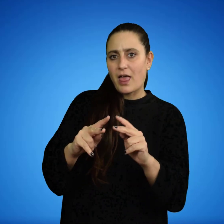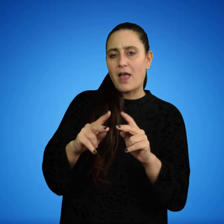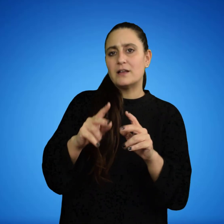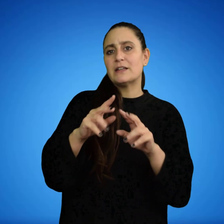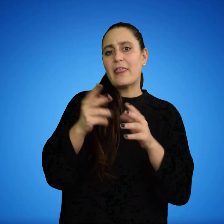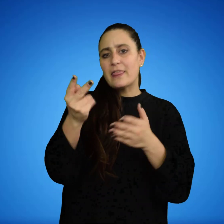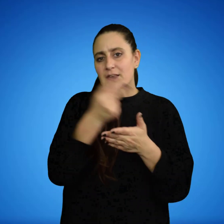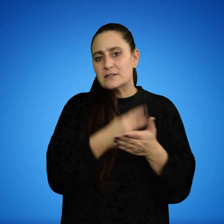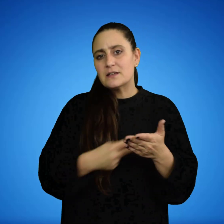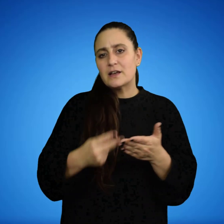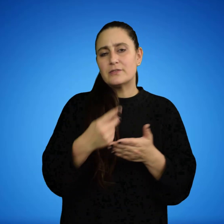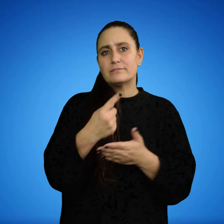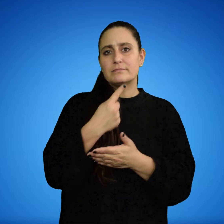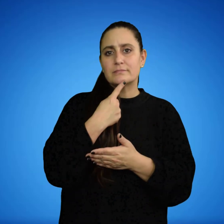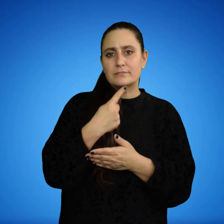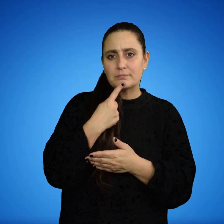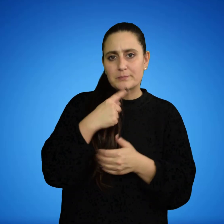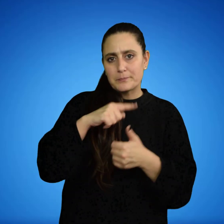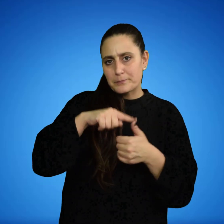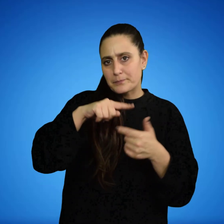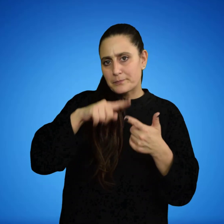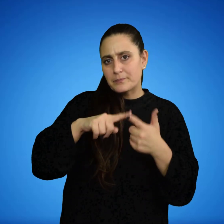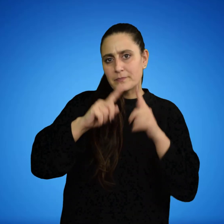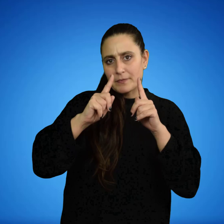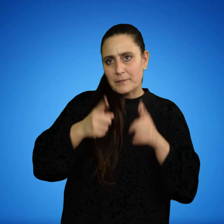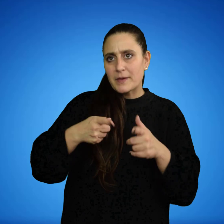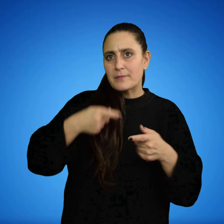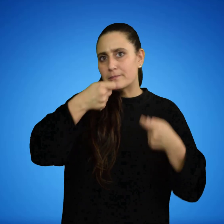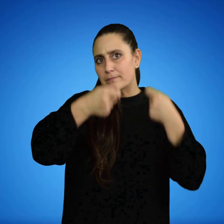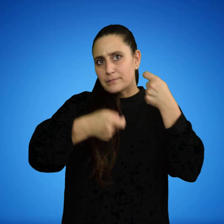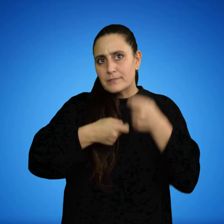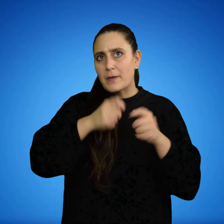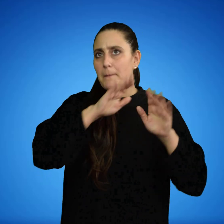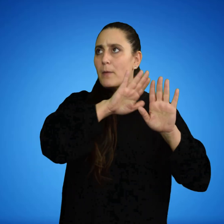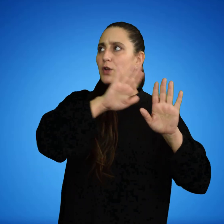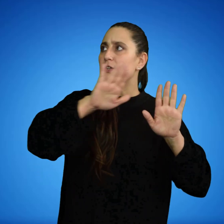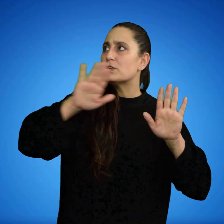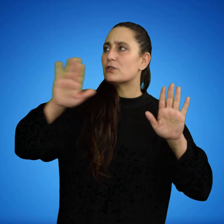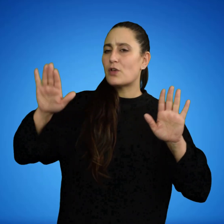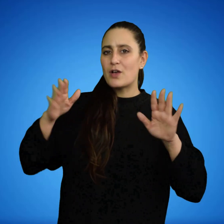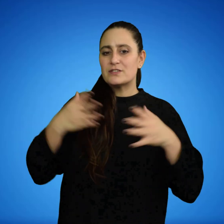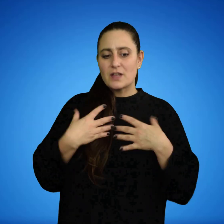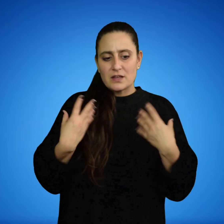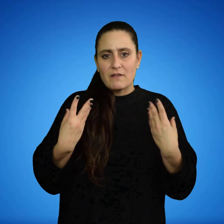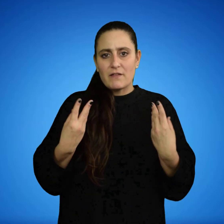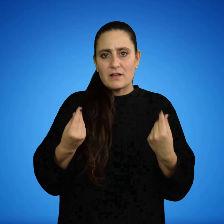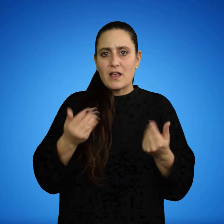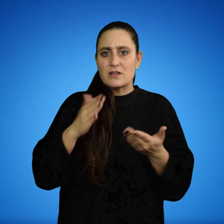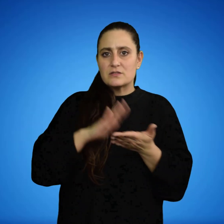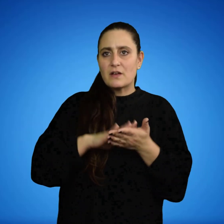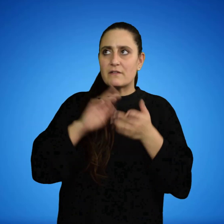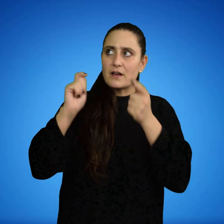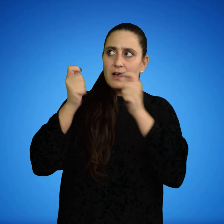el diseño de políticas como desde la generación de exposiciones que sensibilicen sobre el cambio climático.